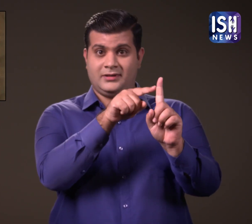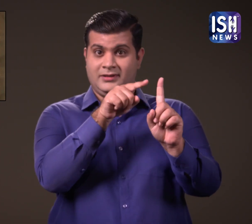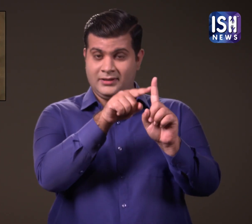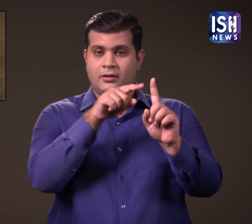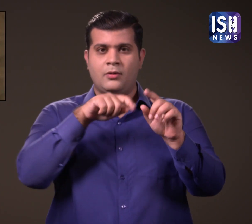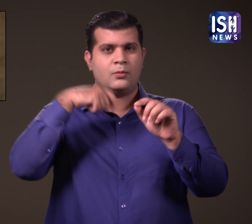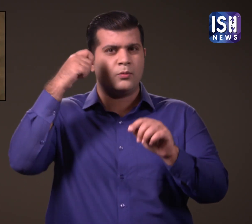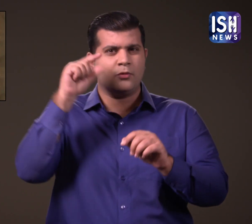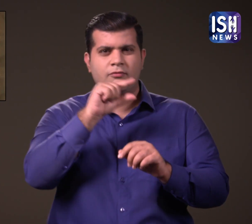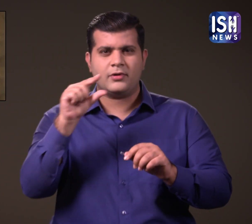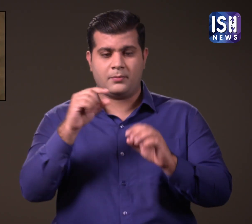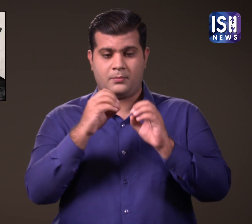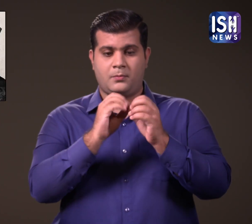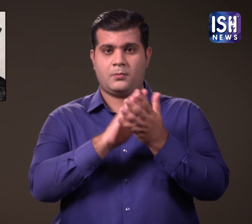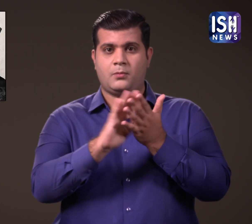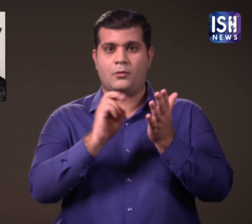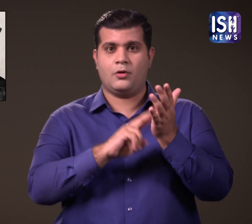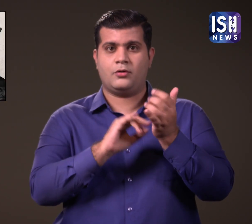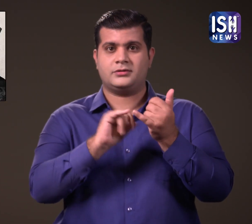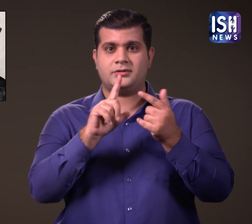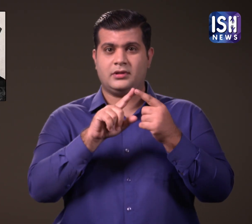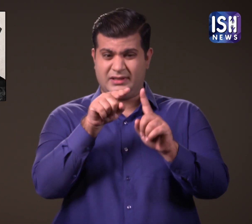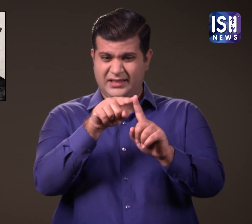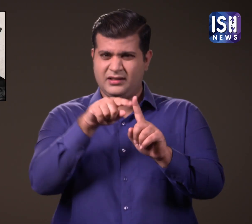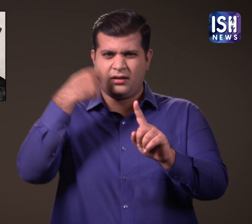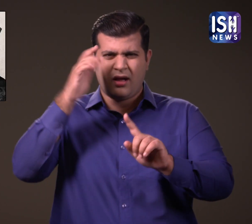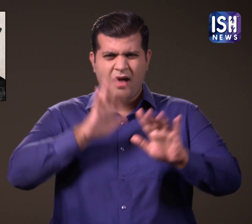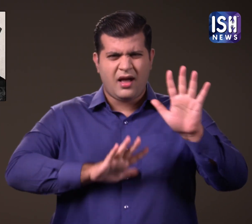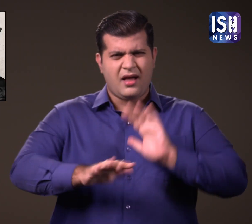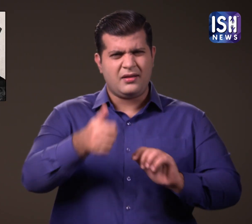था।